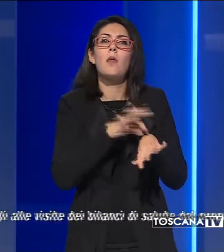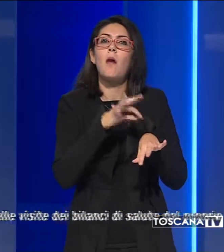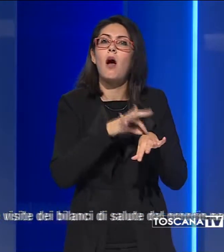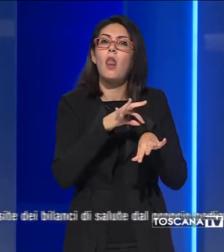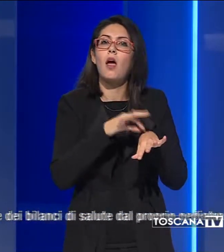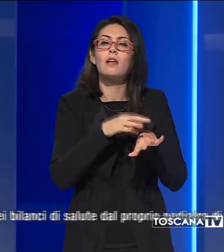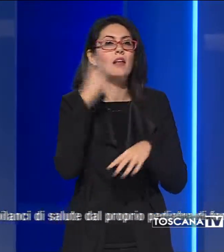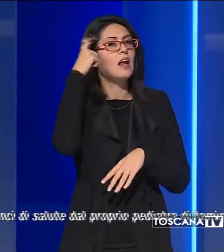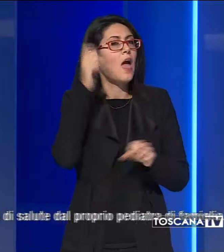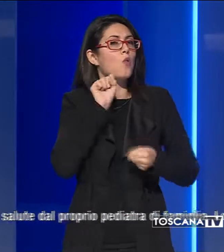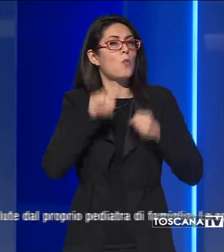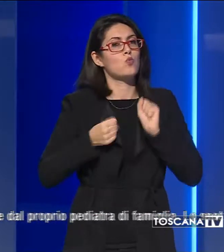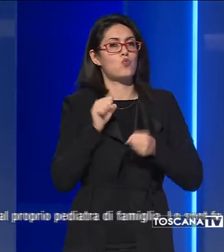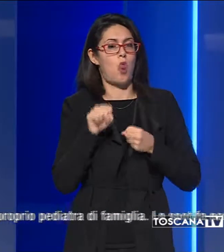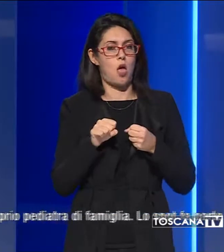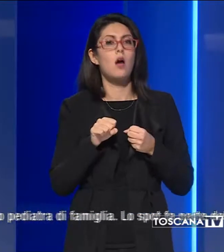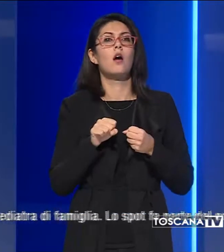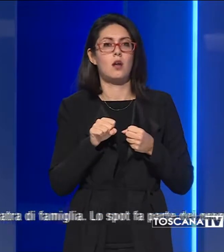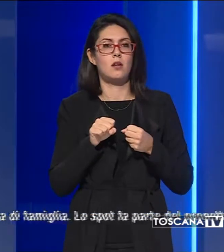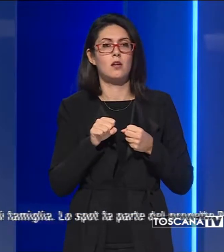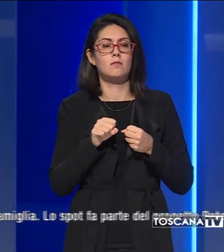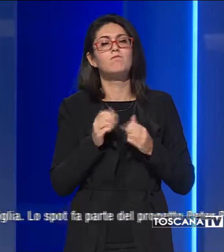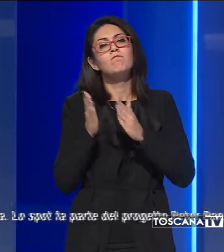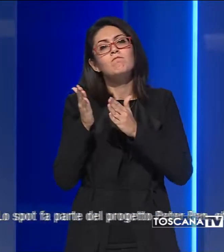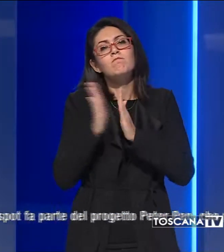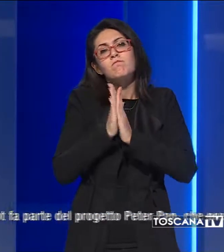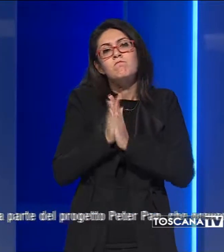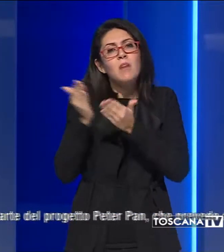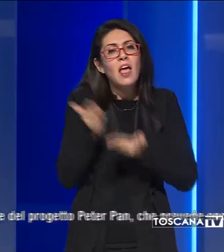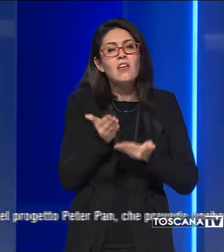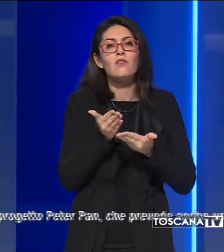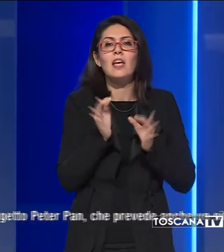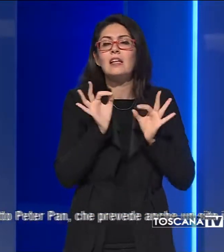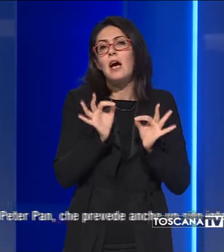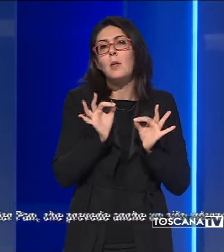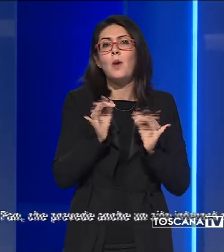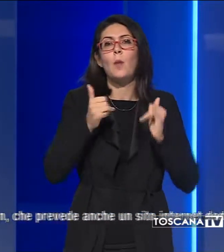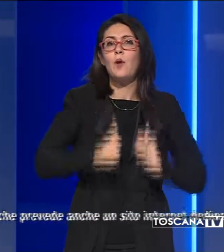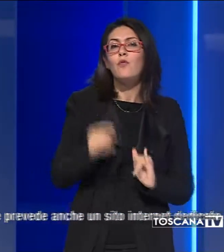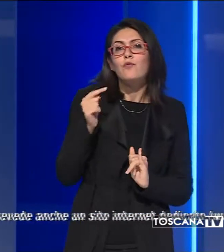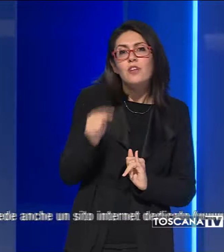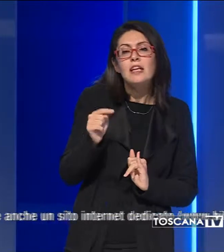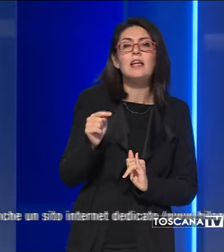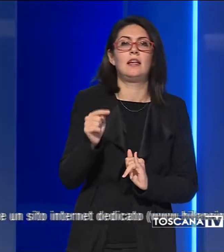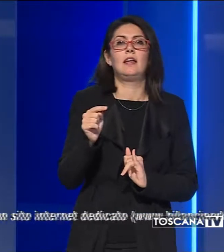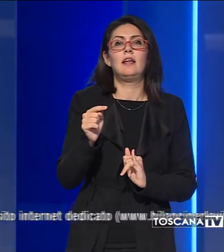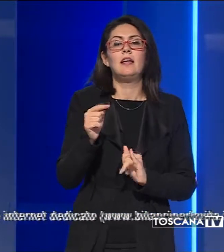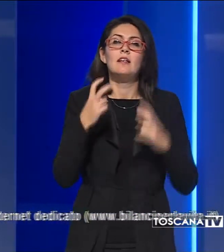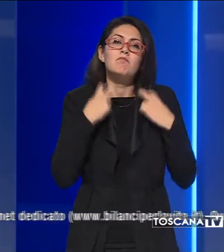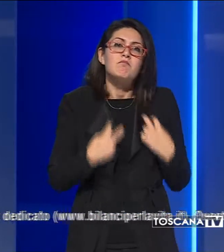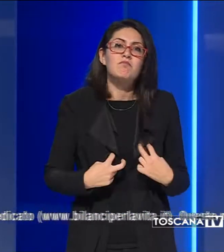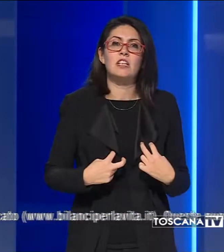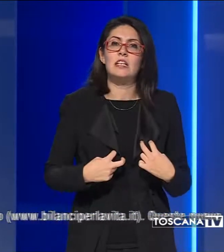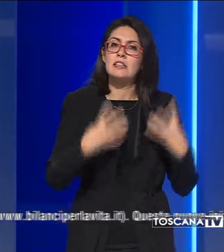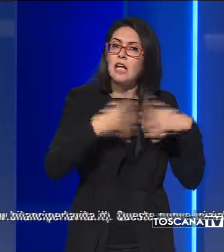neuromuscolari e invitare loro a sottoporre regolarmente i figli alle visite